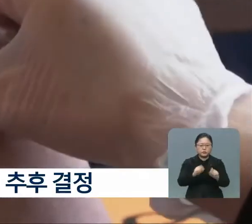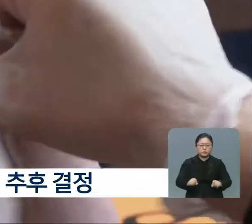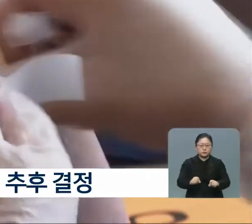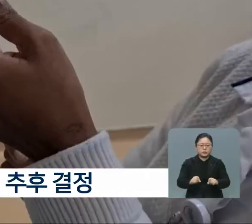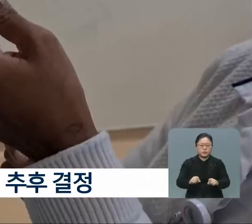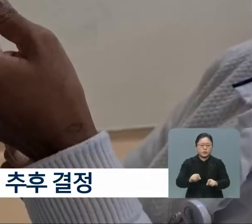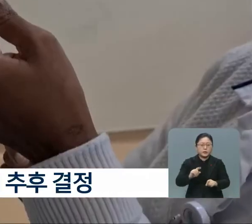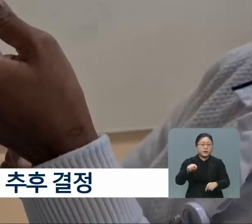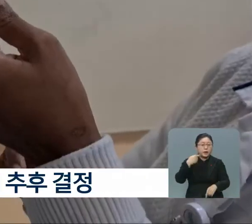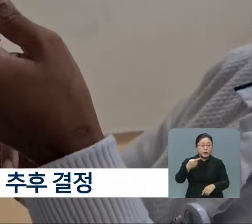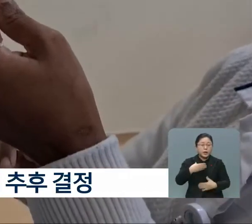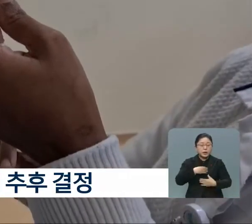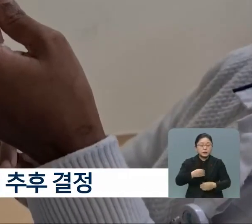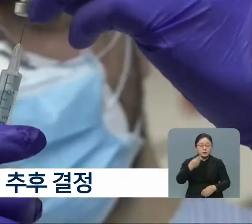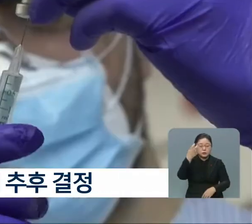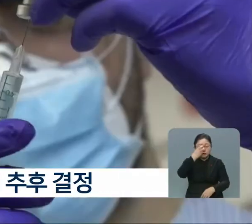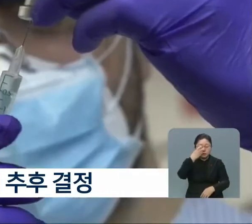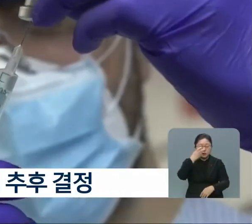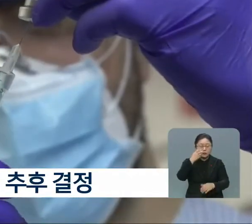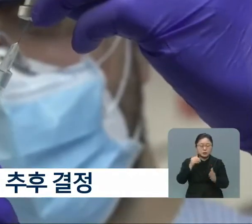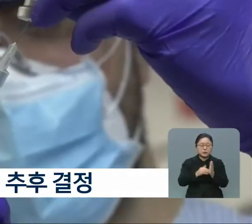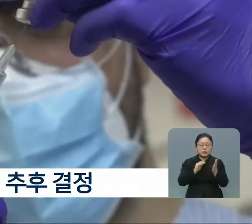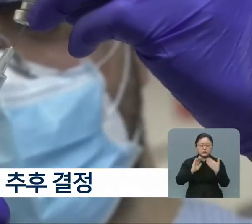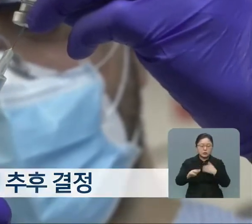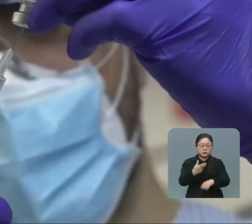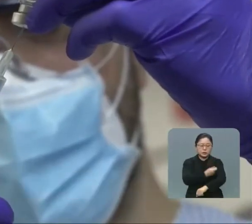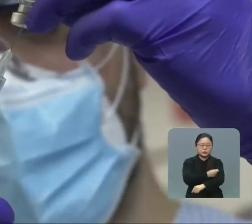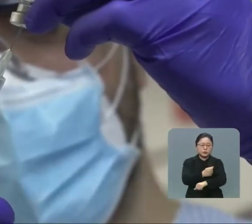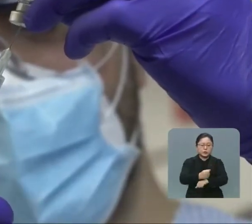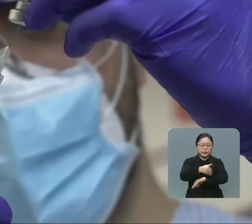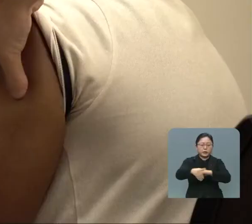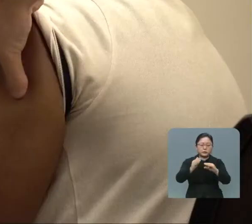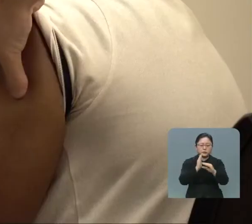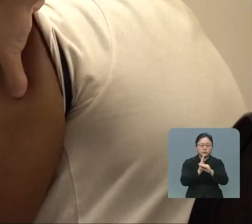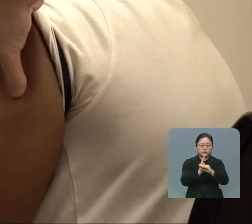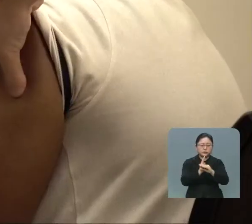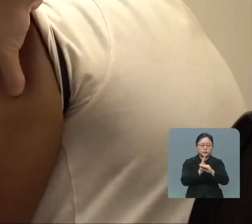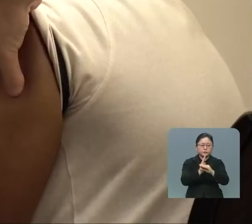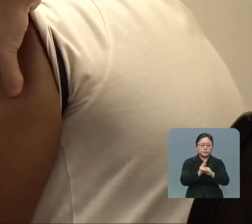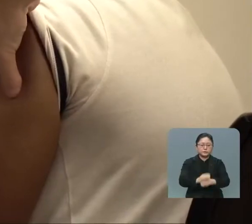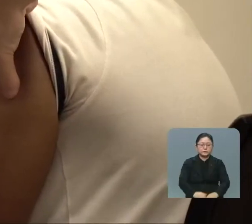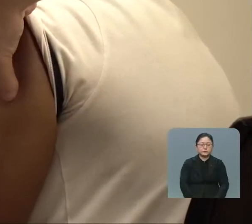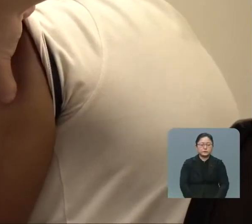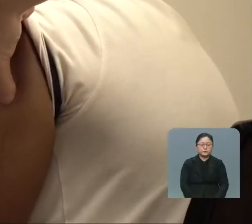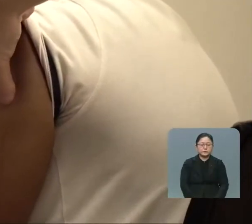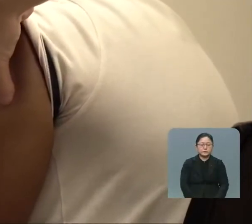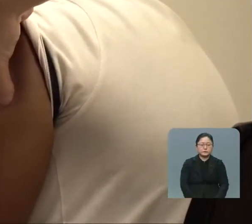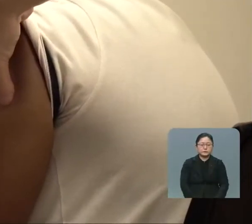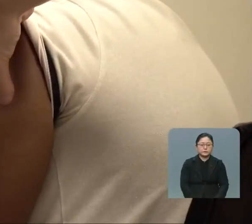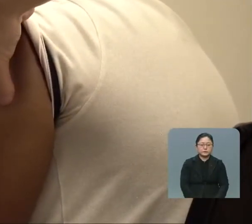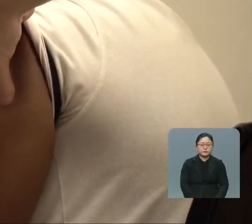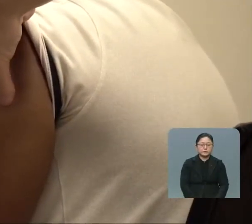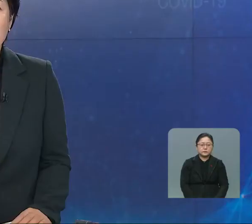추가적인 임상 결과 등을 고려해 접종 시기를 결정할 방침입니다. KBS 뉴스 최송현입니다.